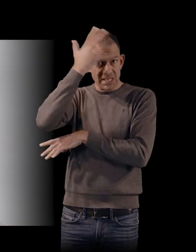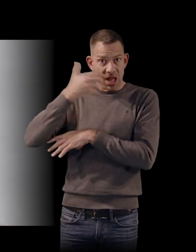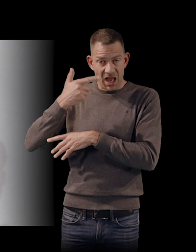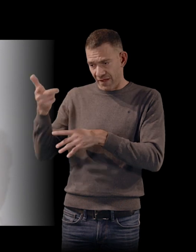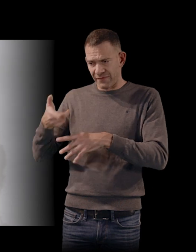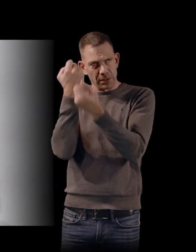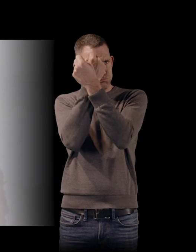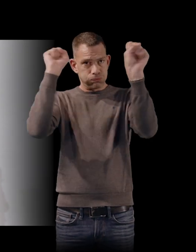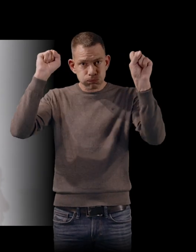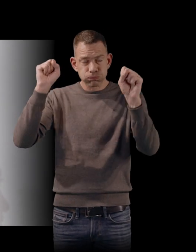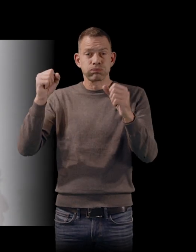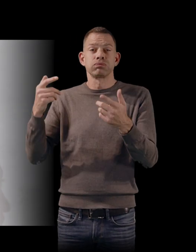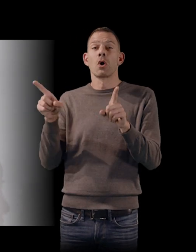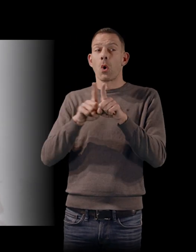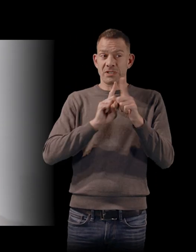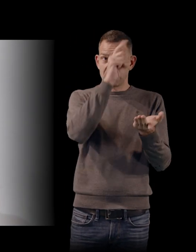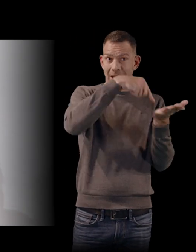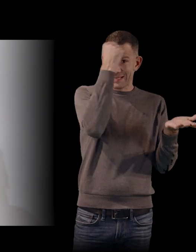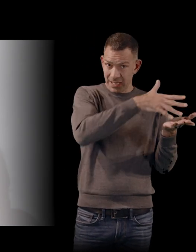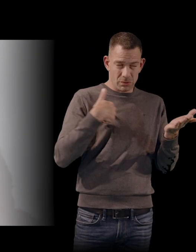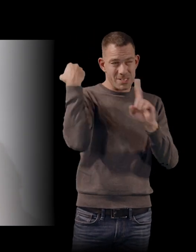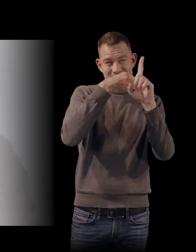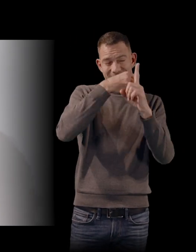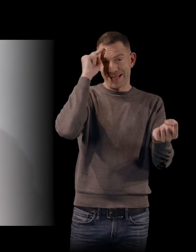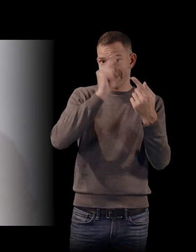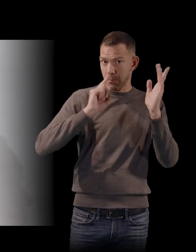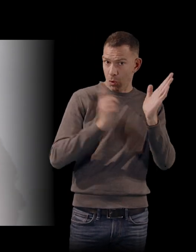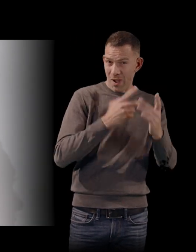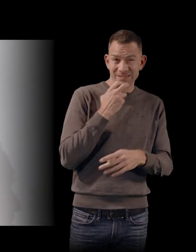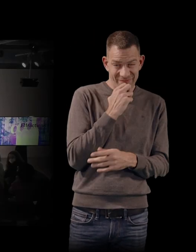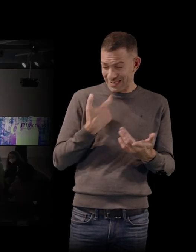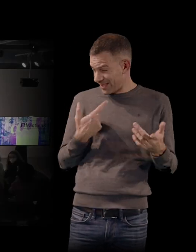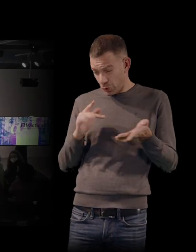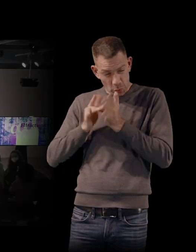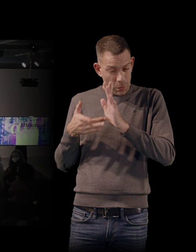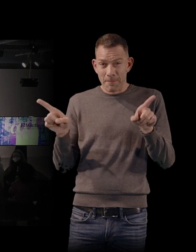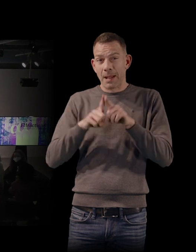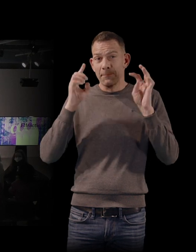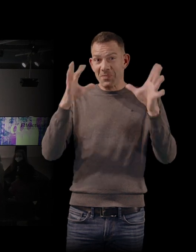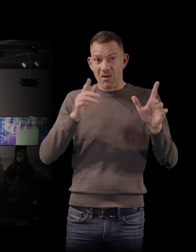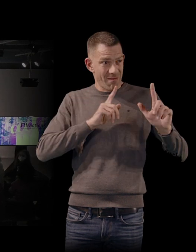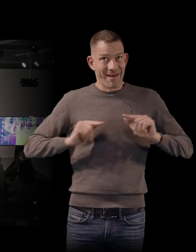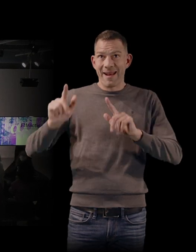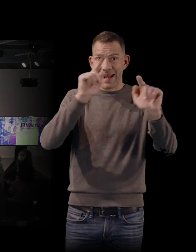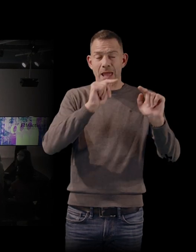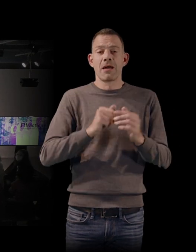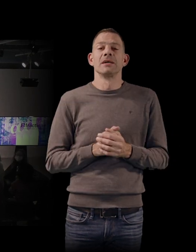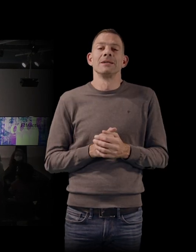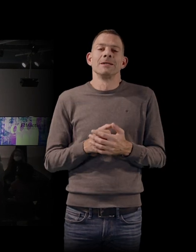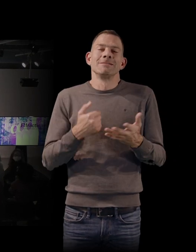lutte pour les droits civiques aux États-Unis. Il se trouve que tout se passe à ce moment-là. Donc moi, ça m'intéressait d'évoquer un peu tout